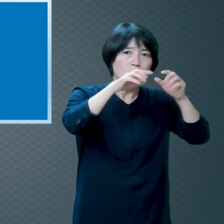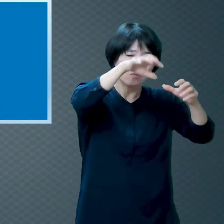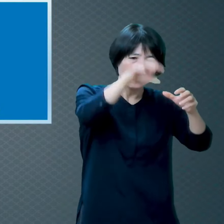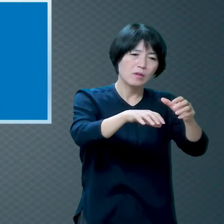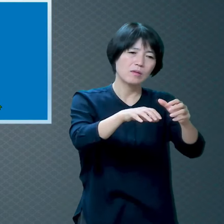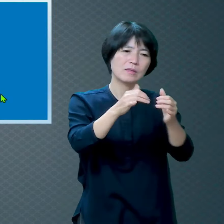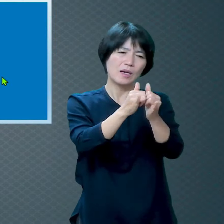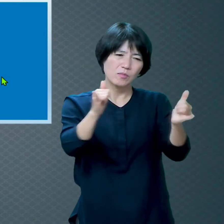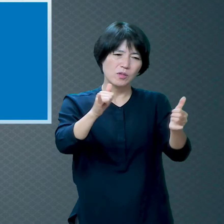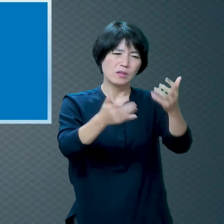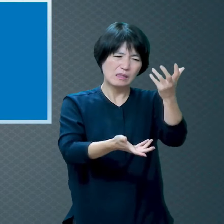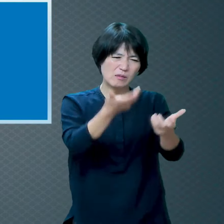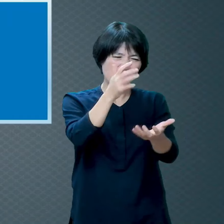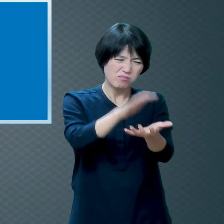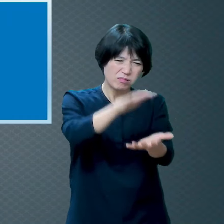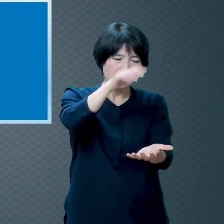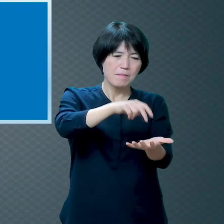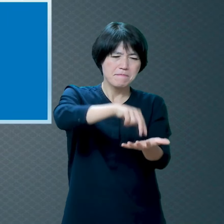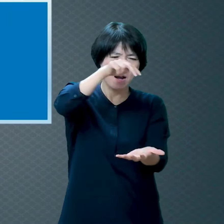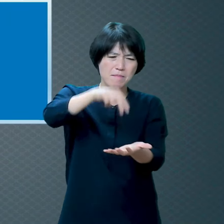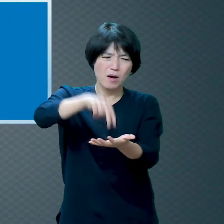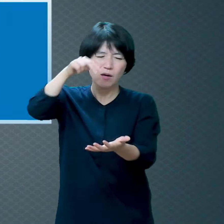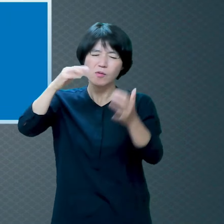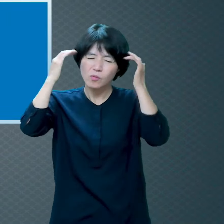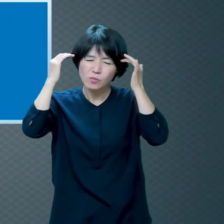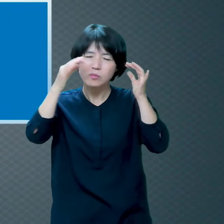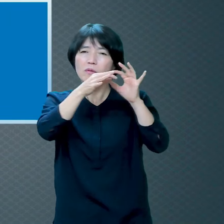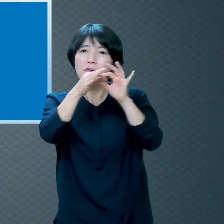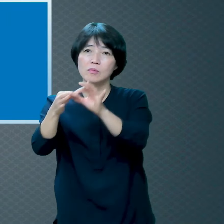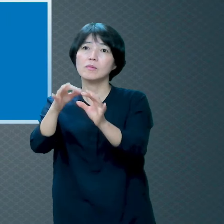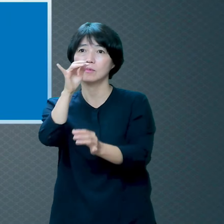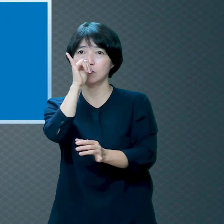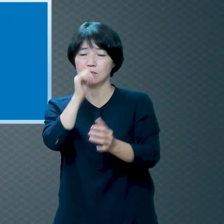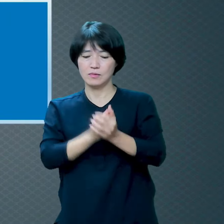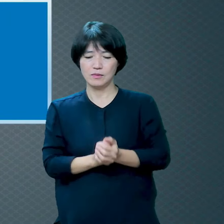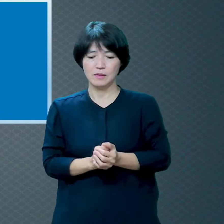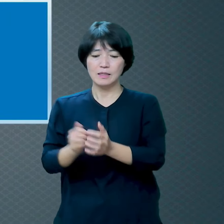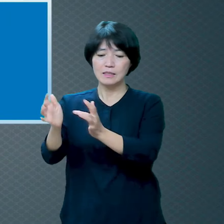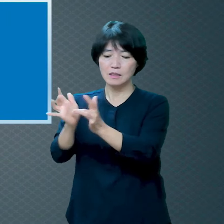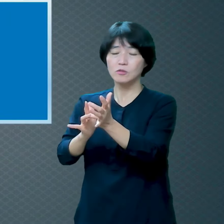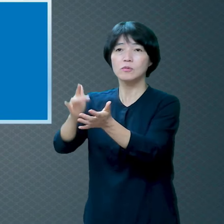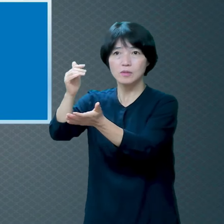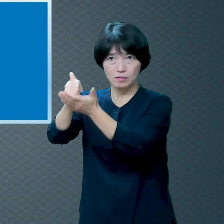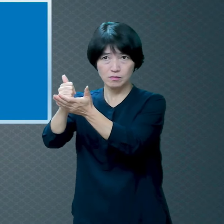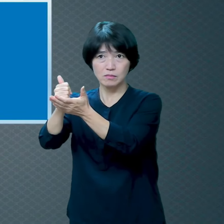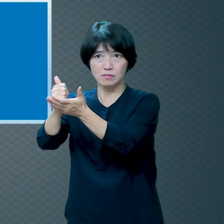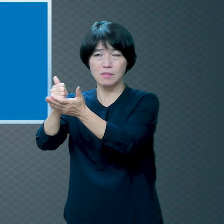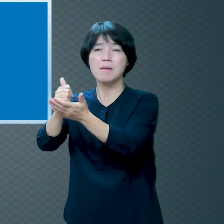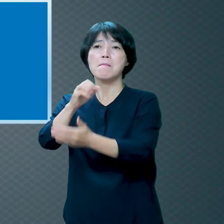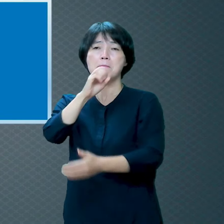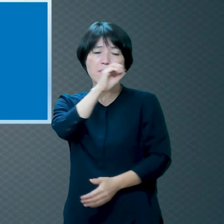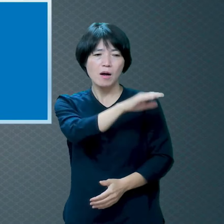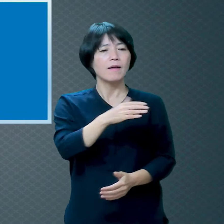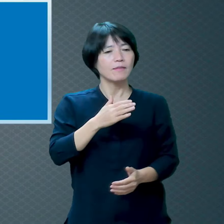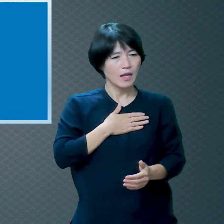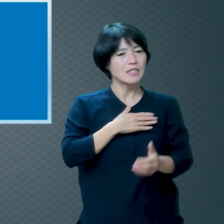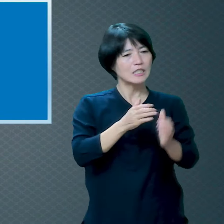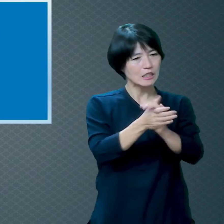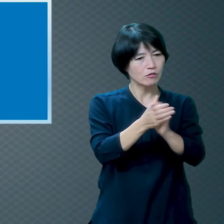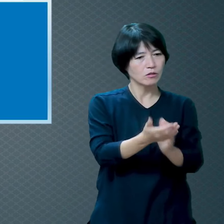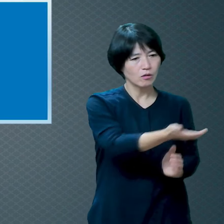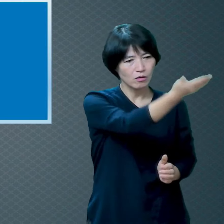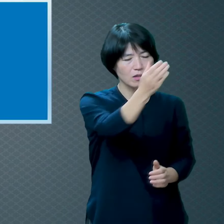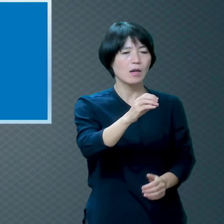그러니까 하나님이요 예수님께서 내가 내 친구 너희에게 말하노니 몸을